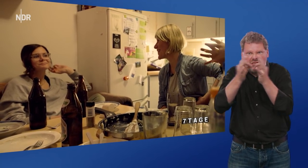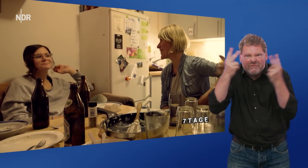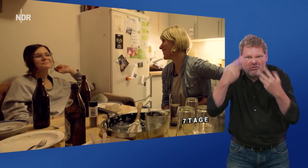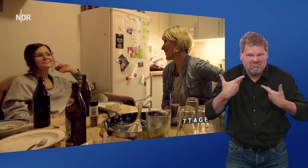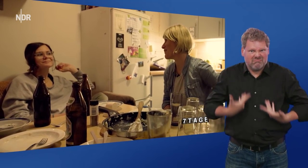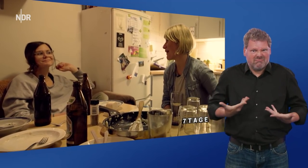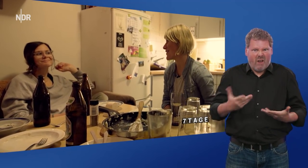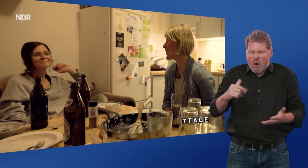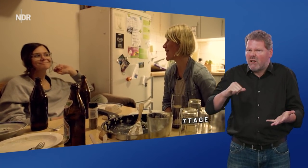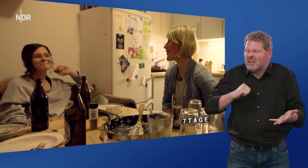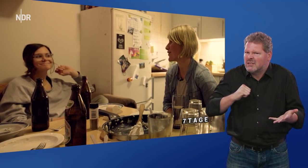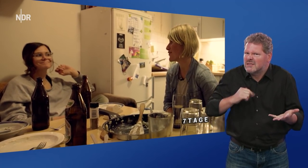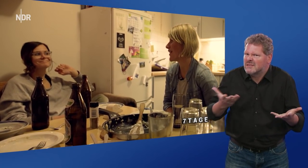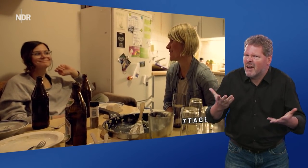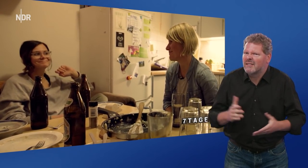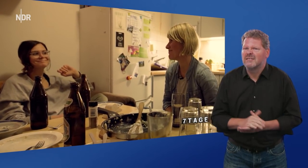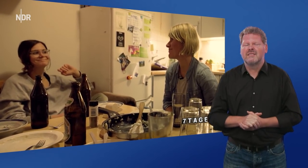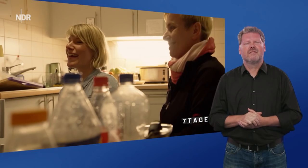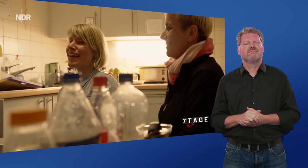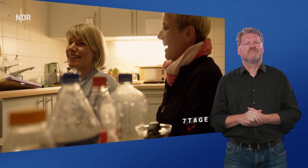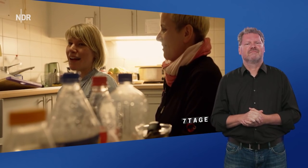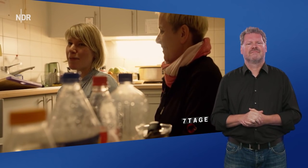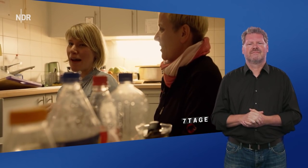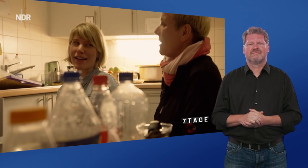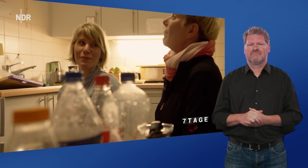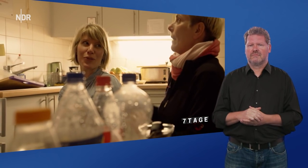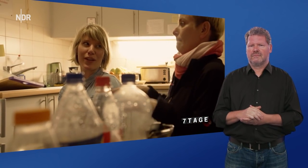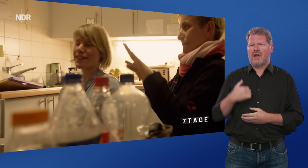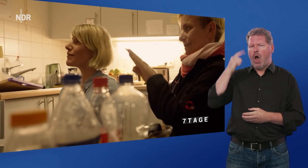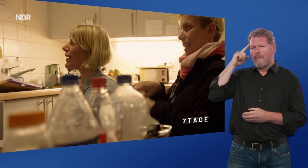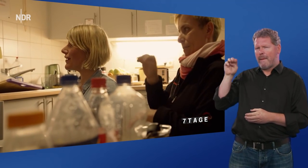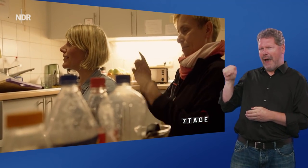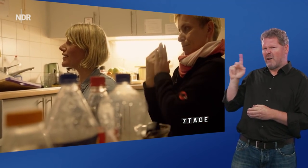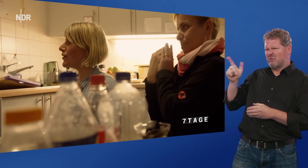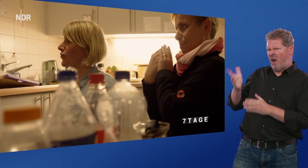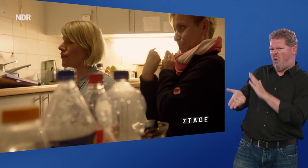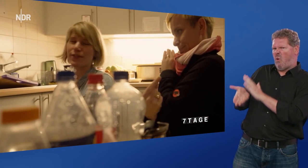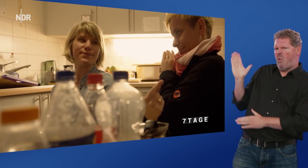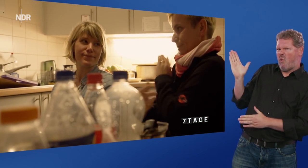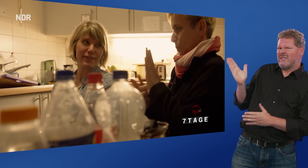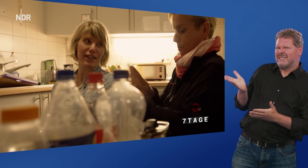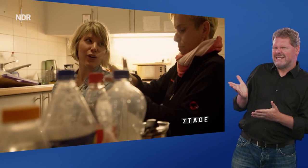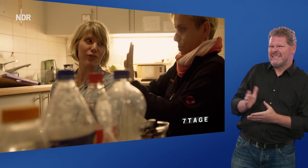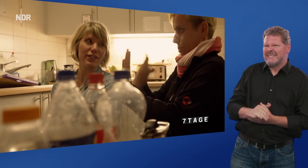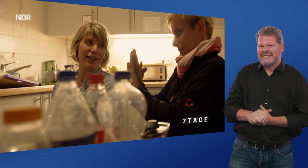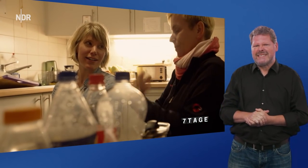Ja, ist auch mal ganz interessant auf jeden Fall, ne? Ich glaube, Margret muss so langsam mal los. Genau, vielen Dank.